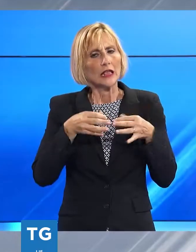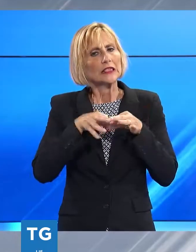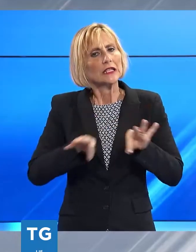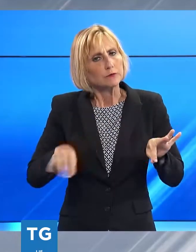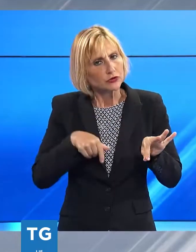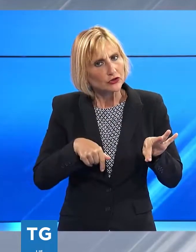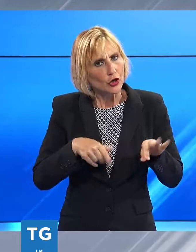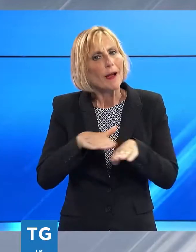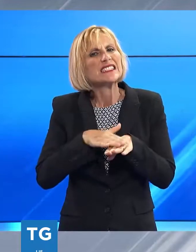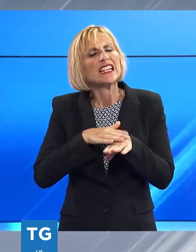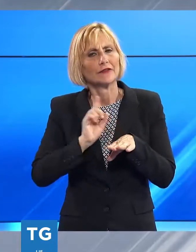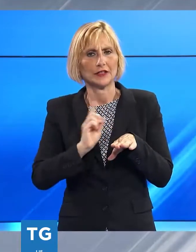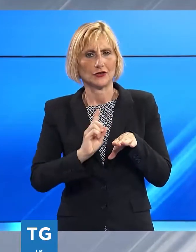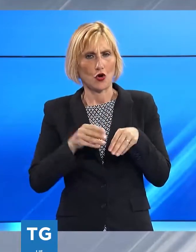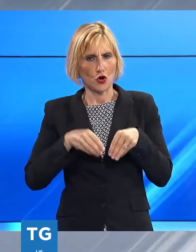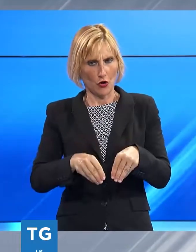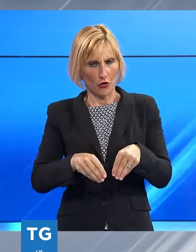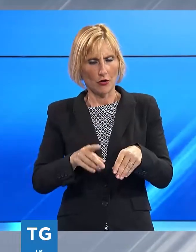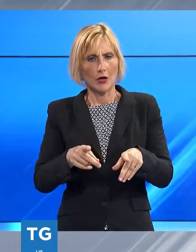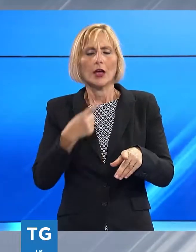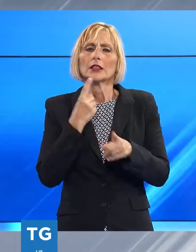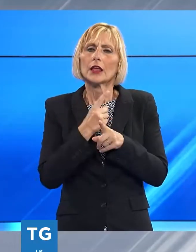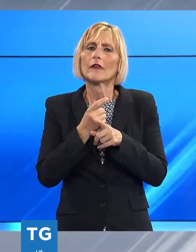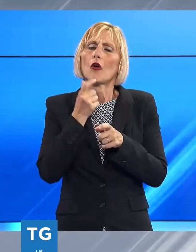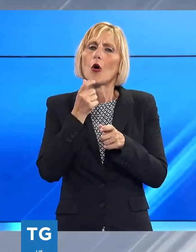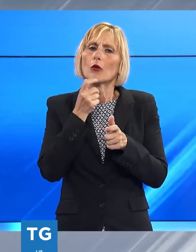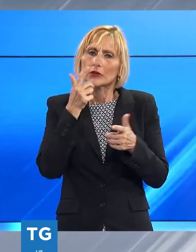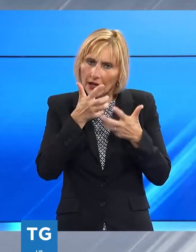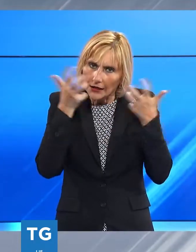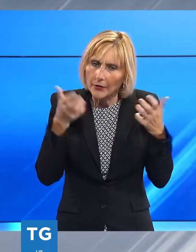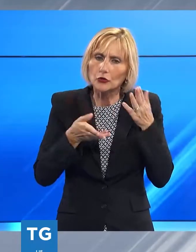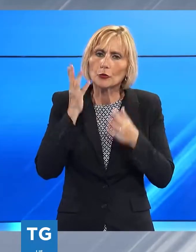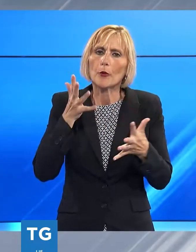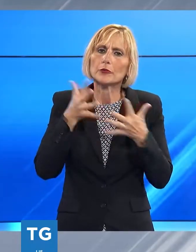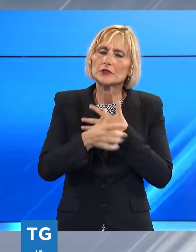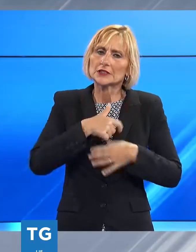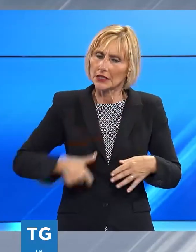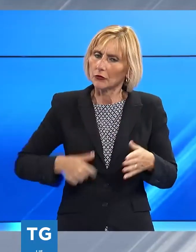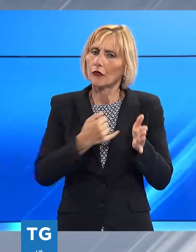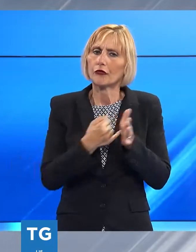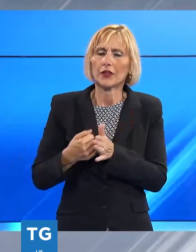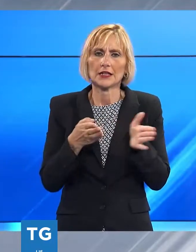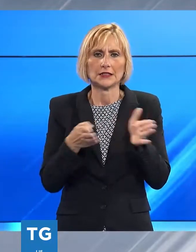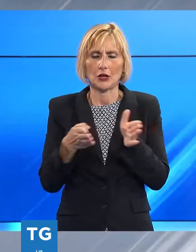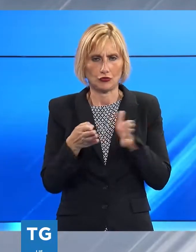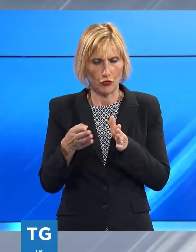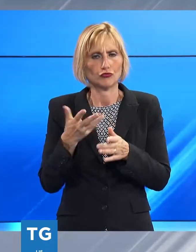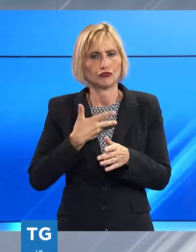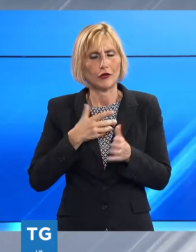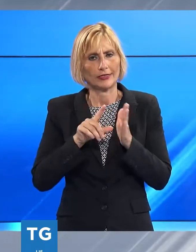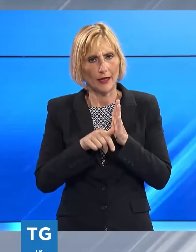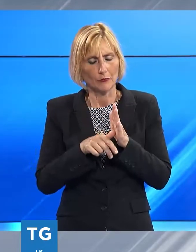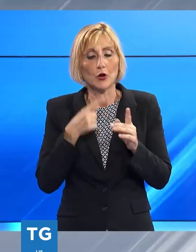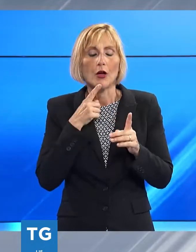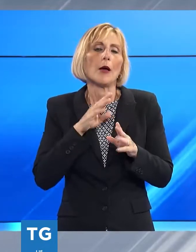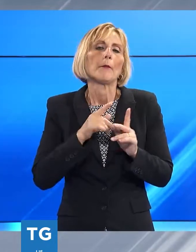avvertimento era necessario per un chiarimento più approfondito col sindaco ci sarà tempo a fine stagione dunque Benedetti resta per ora